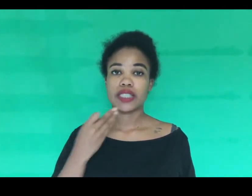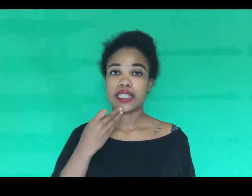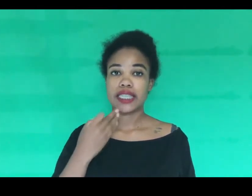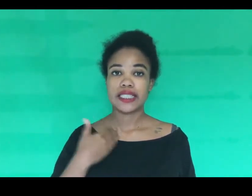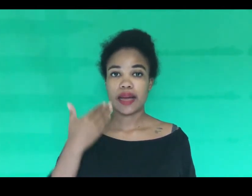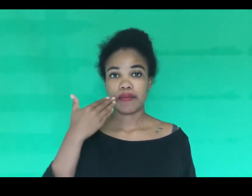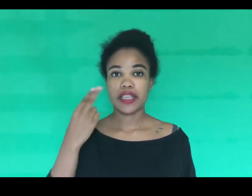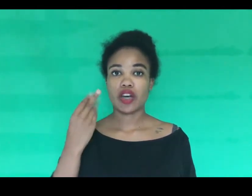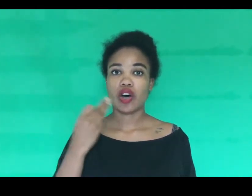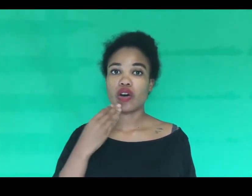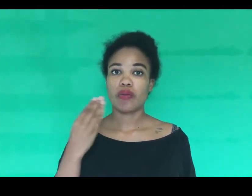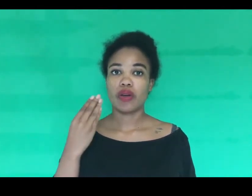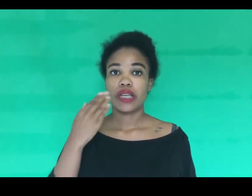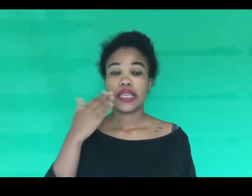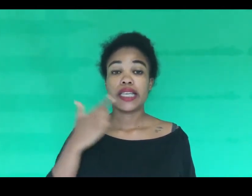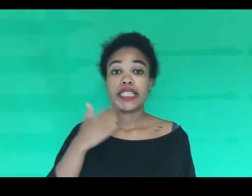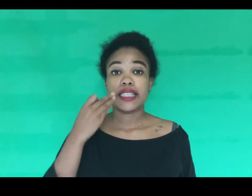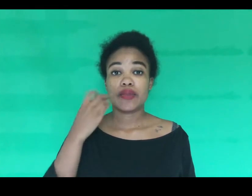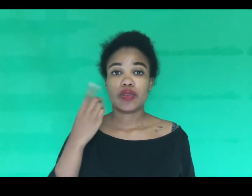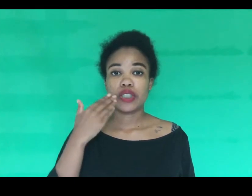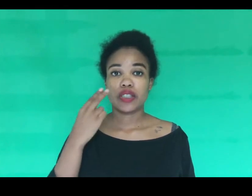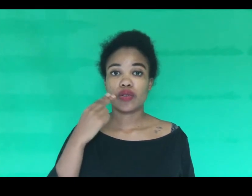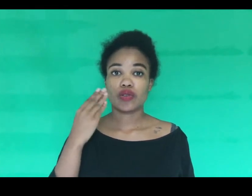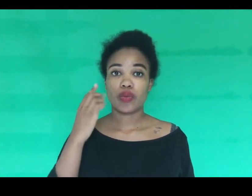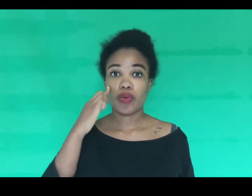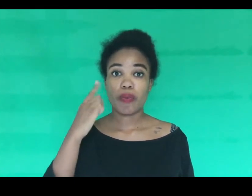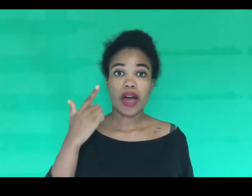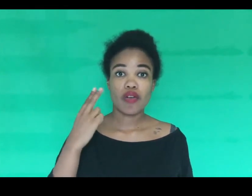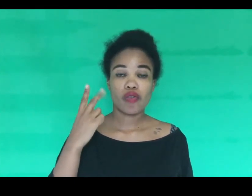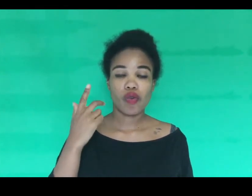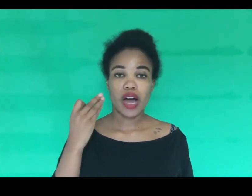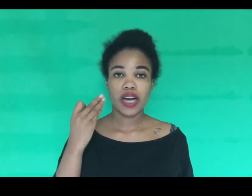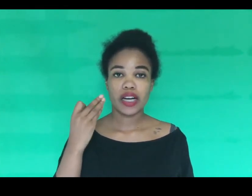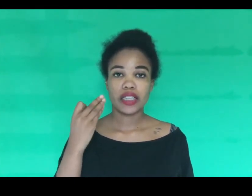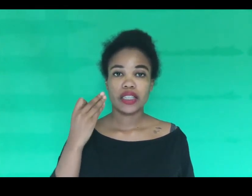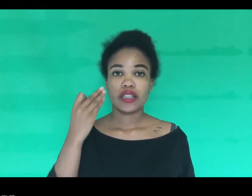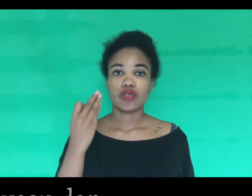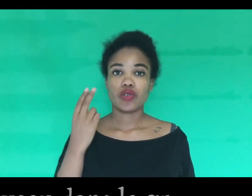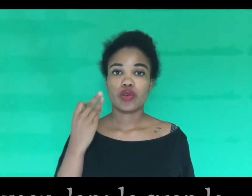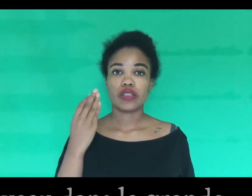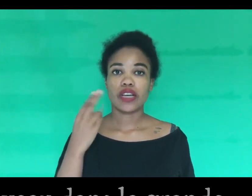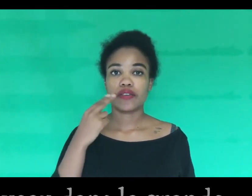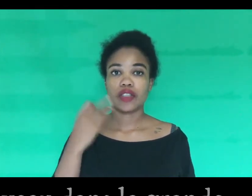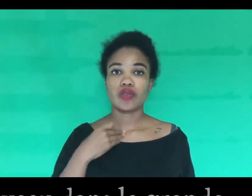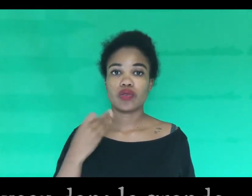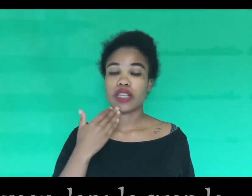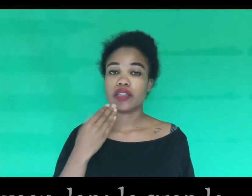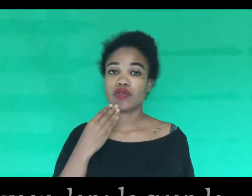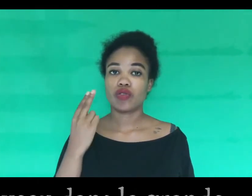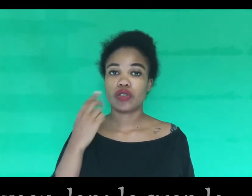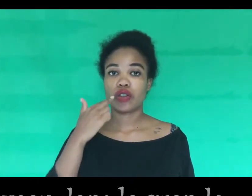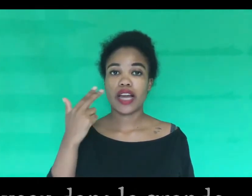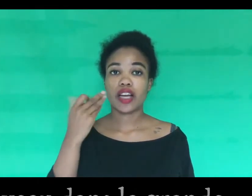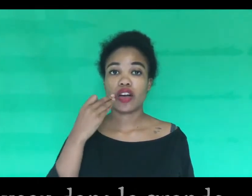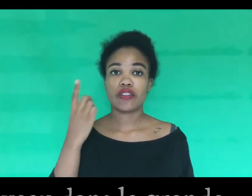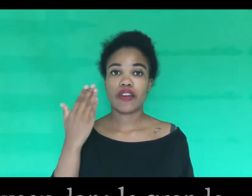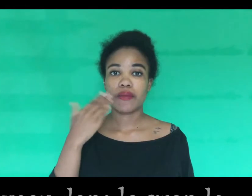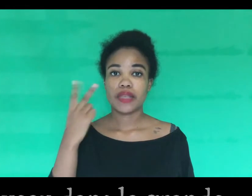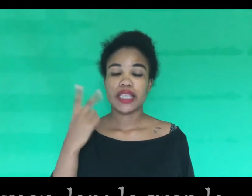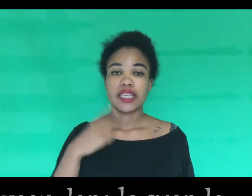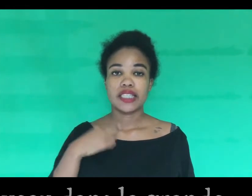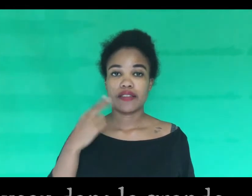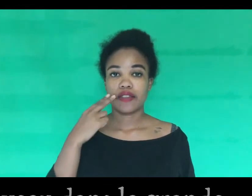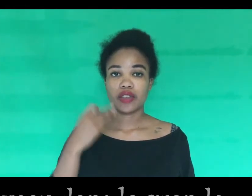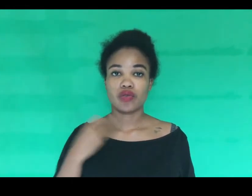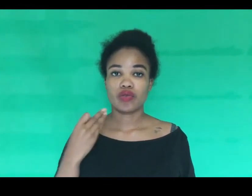Le coronavirus, c'est un microbe. Il est si petit qu'on ne peut pas le voir. Ce coronavirus est nouveau dans